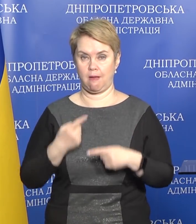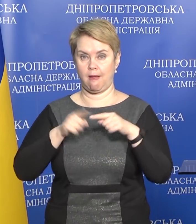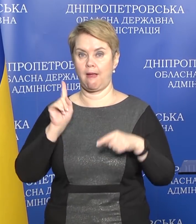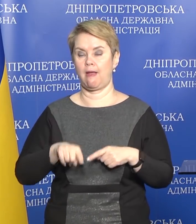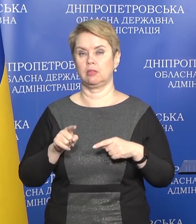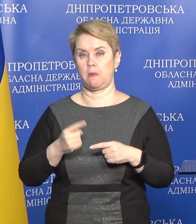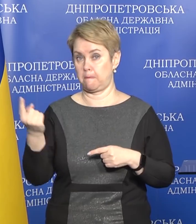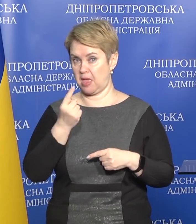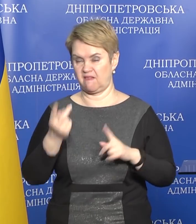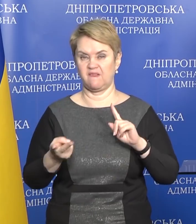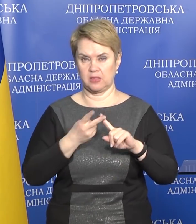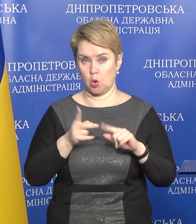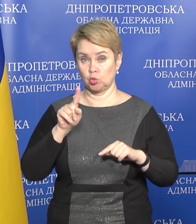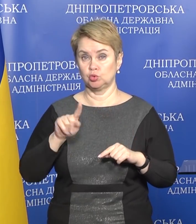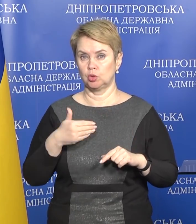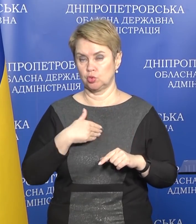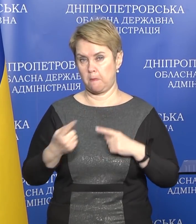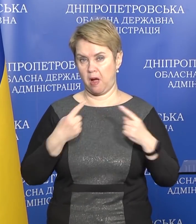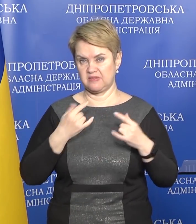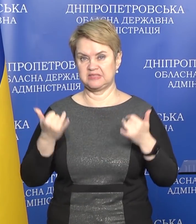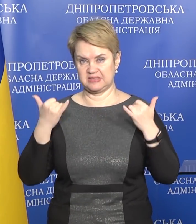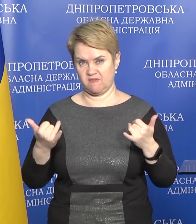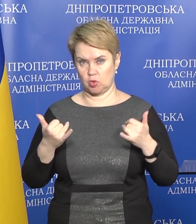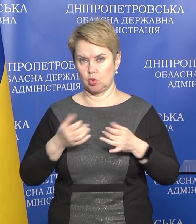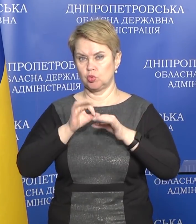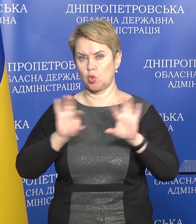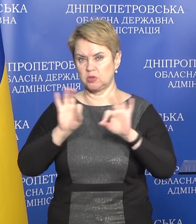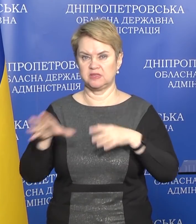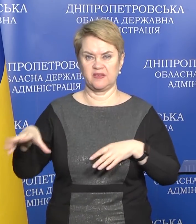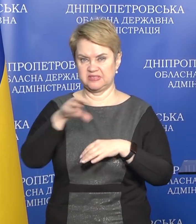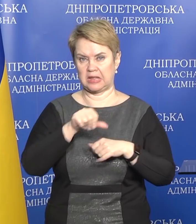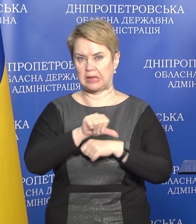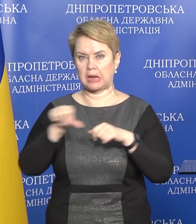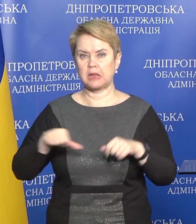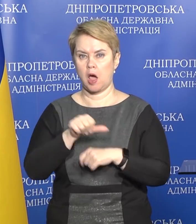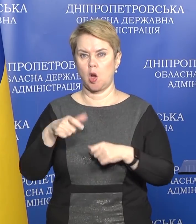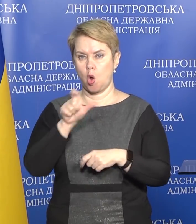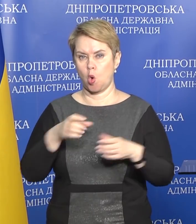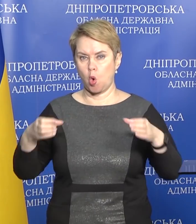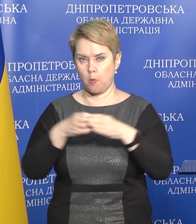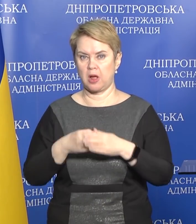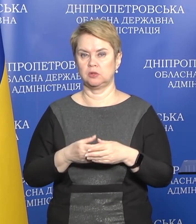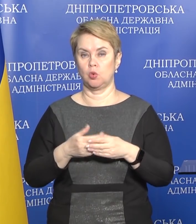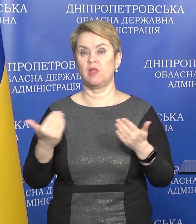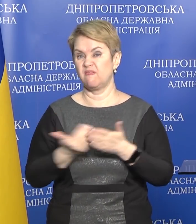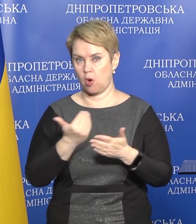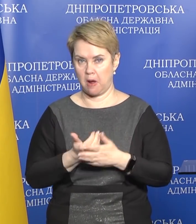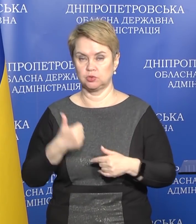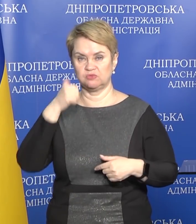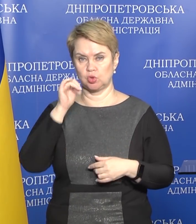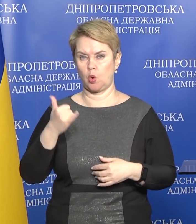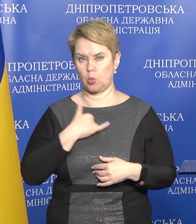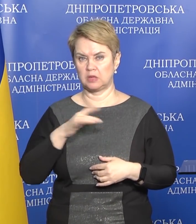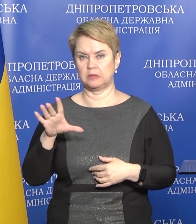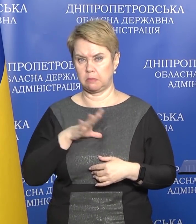Это первое. Второе, то, о я хотел поговорить сегодня, и донести до сведений территориальной громады следующую информацию. Вчера у